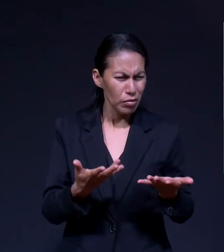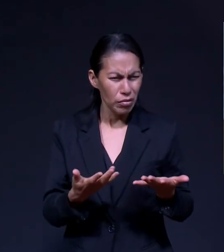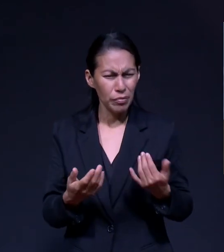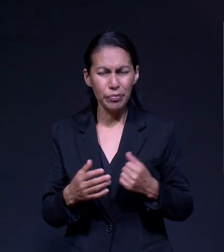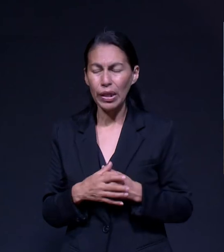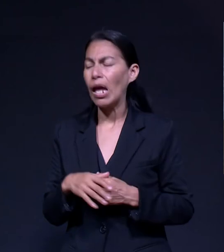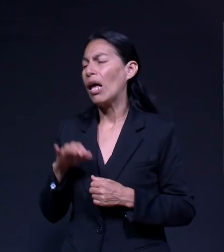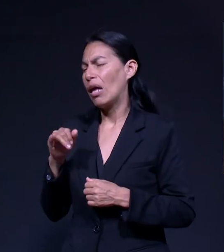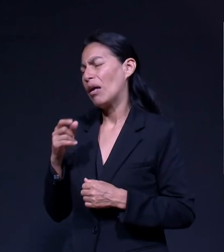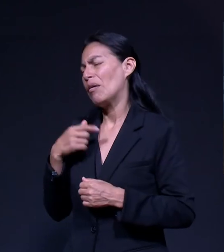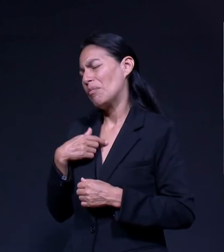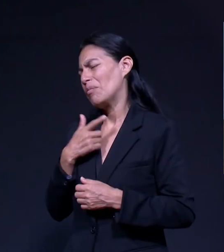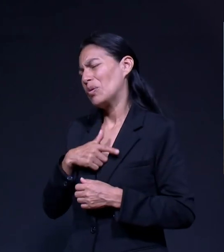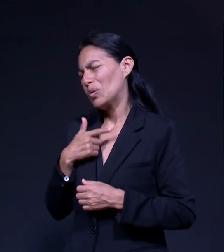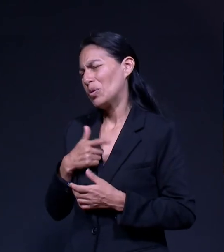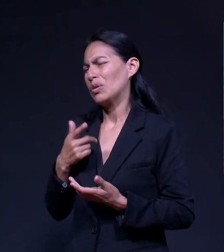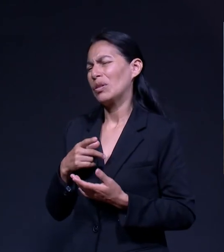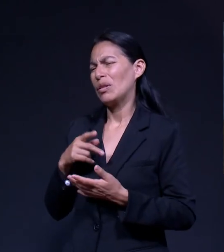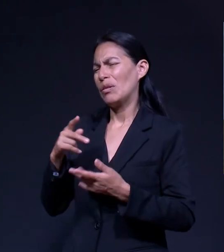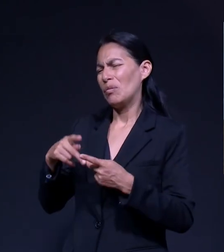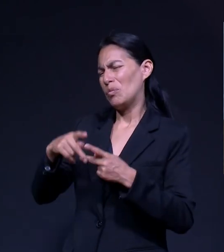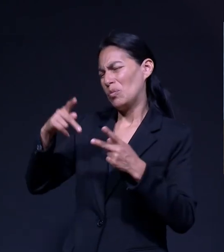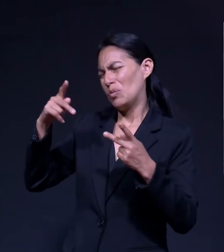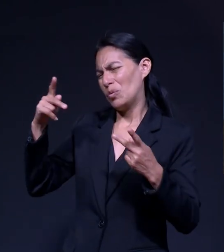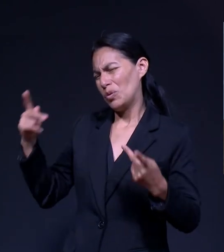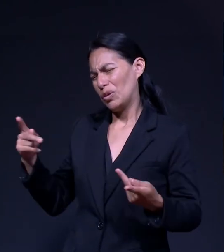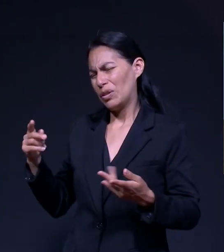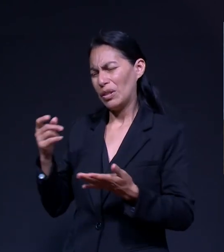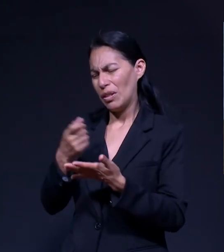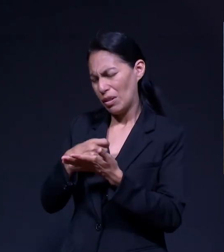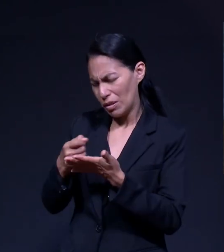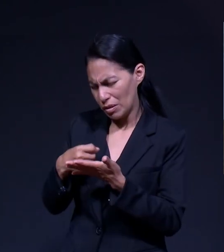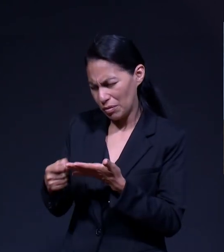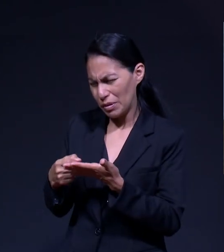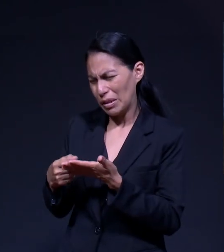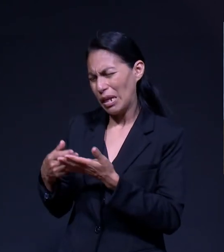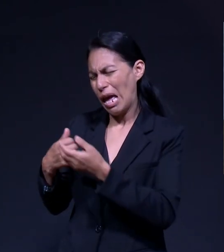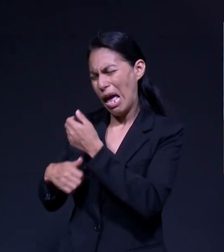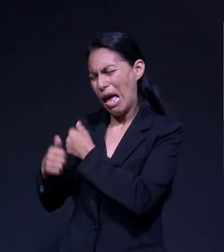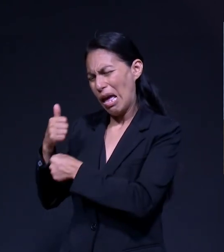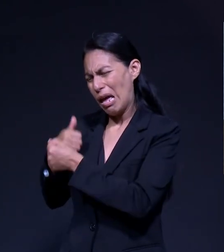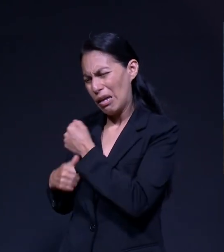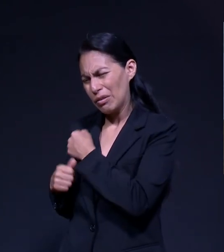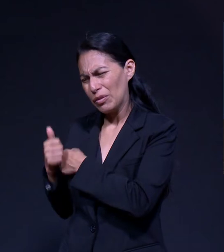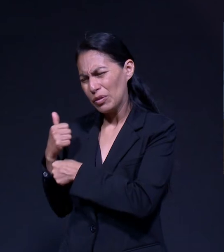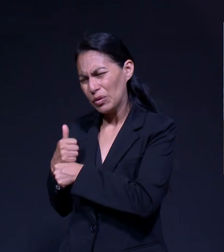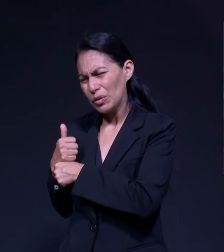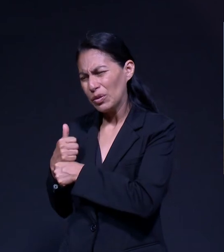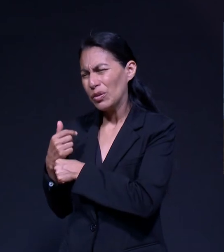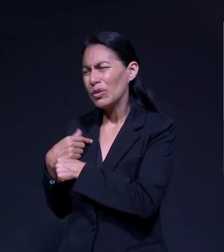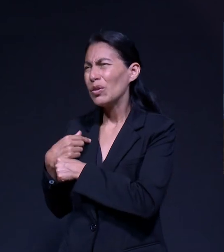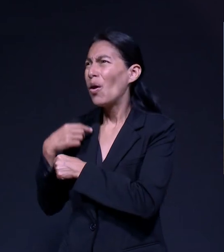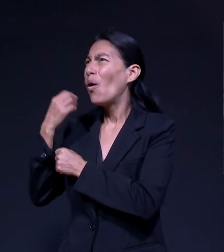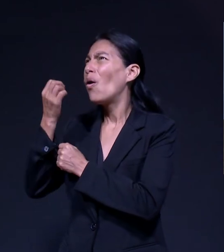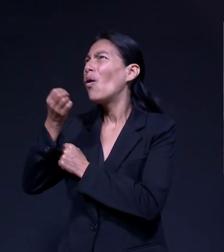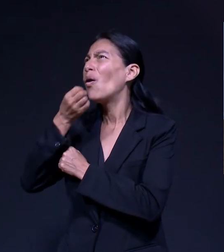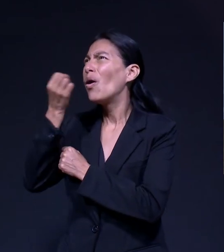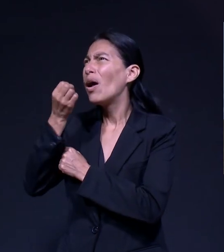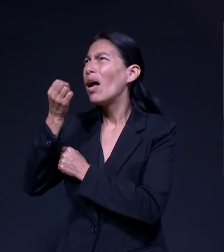Unos Años Me Gusta Escribir Poesía Comencé A Decir Y Por Que No Oro A Dios En Forma De